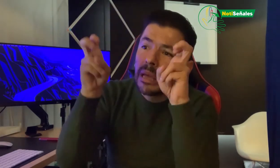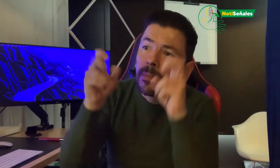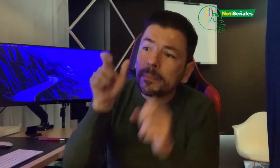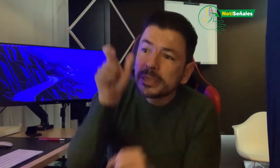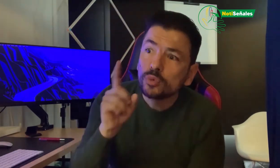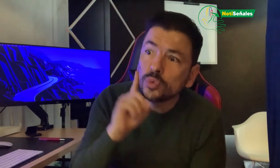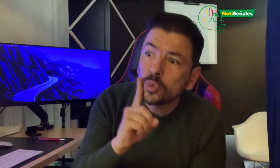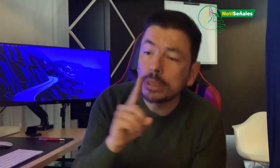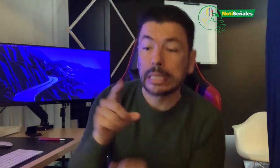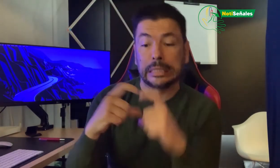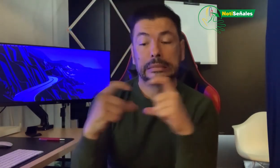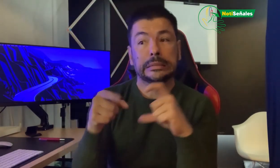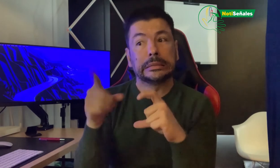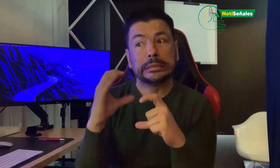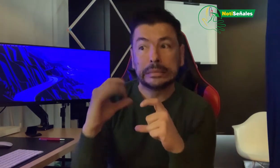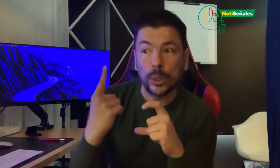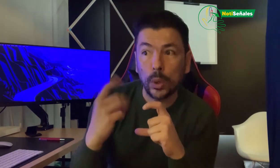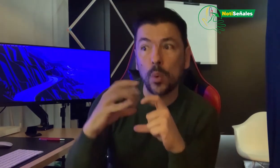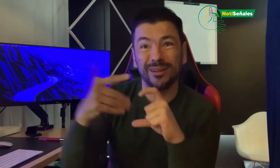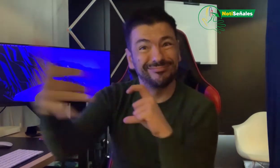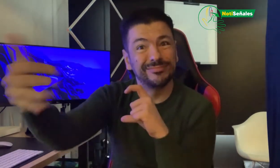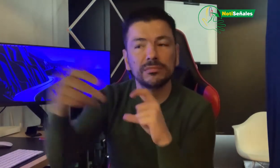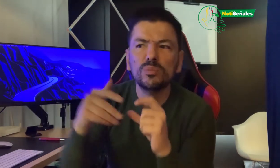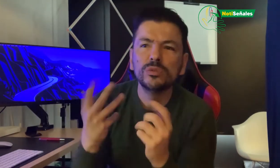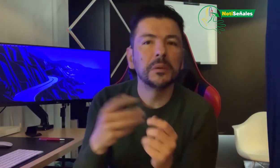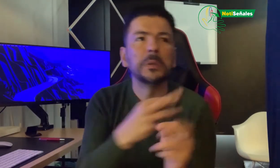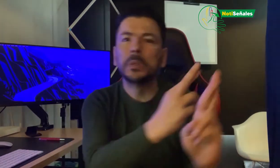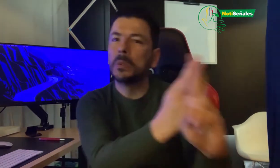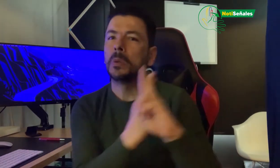nivelación que hay, según en adelante, que es para privado, nosotros sí,